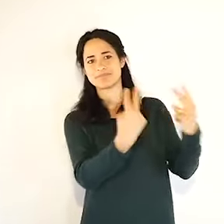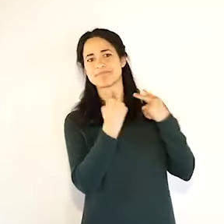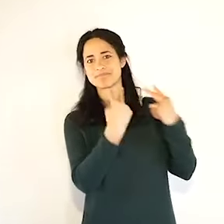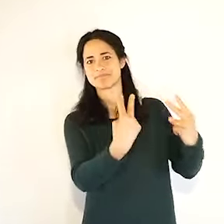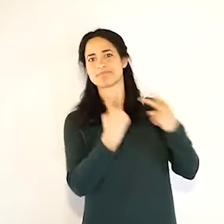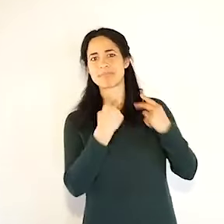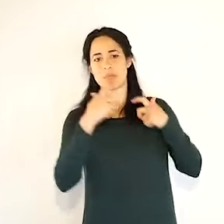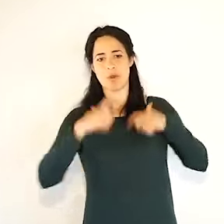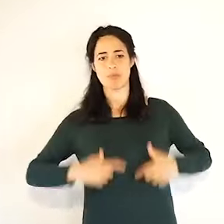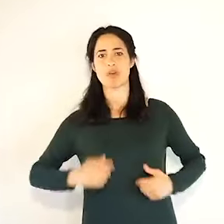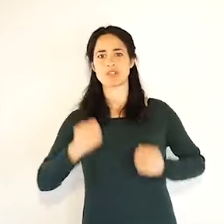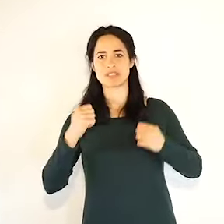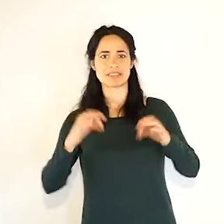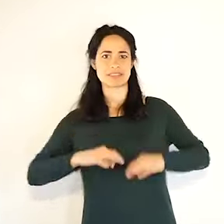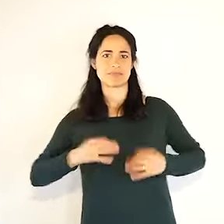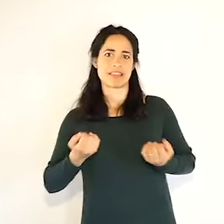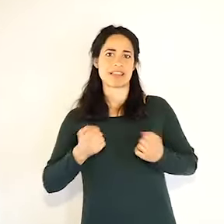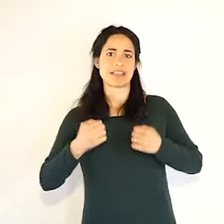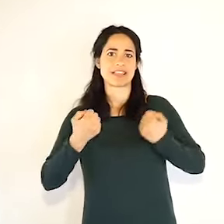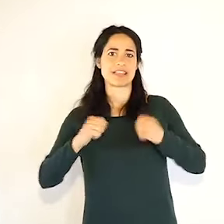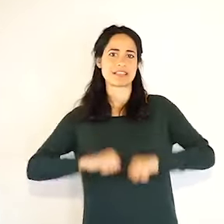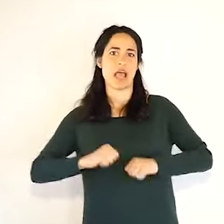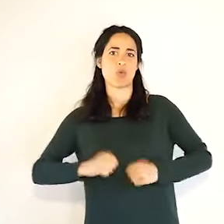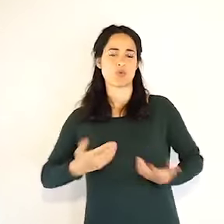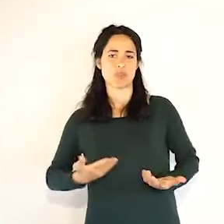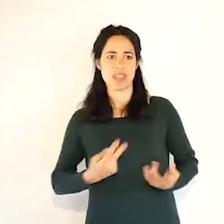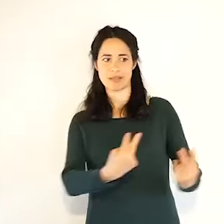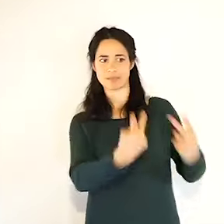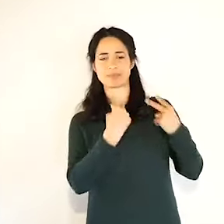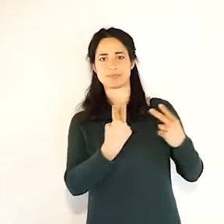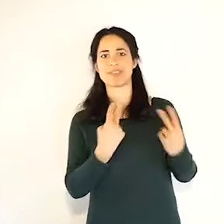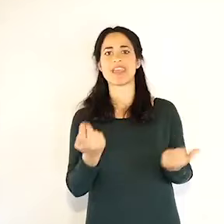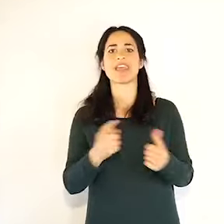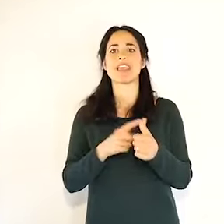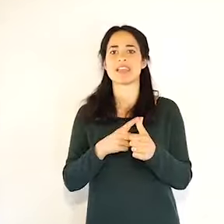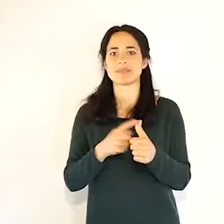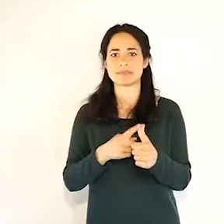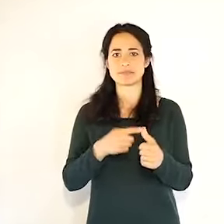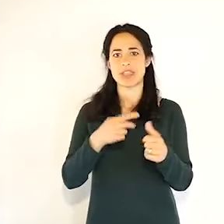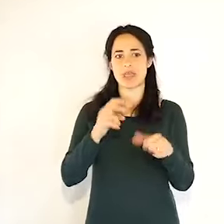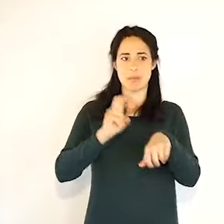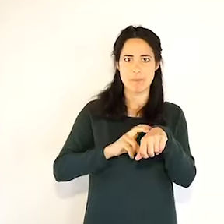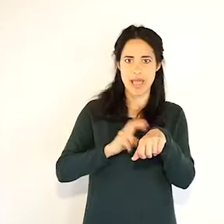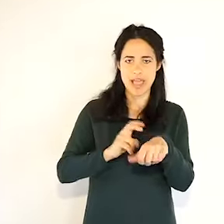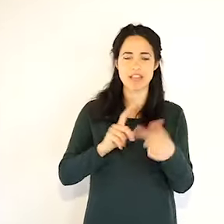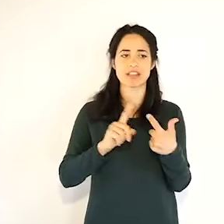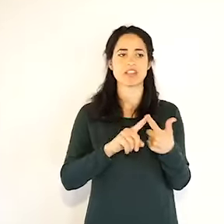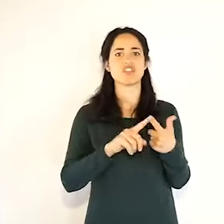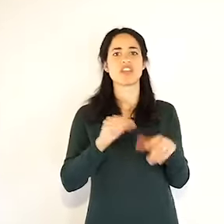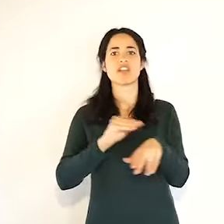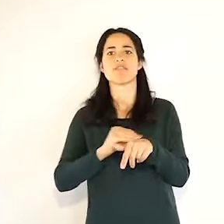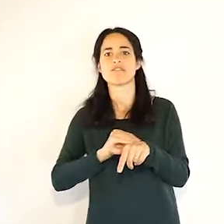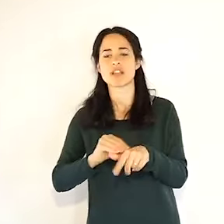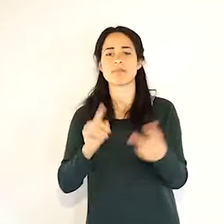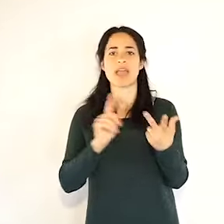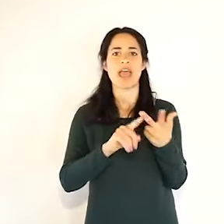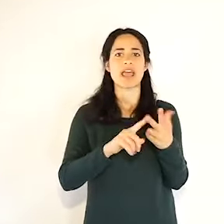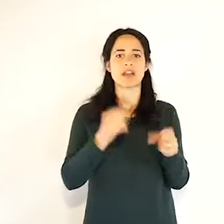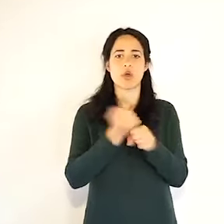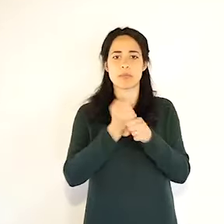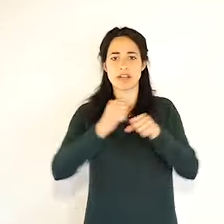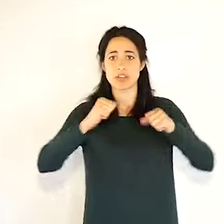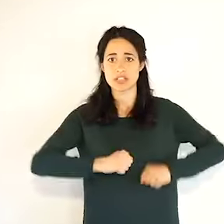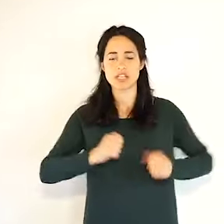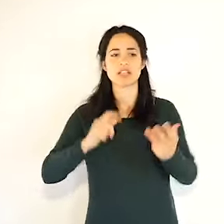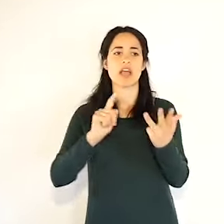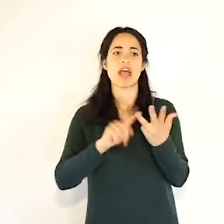salute quindi a tutte le forze dell'ordine e soprattutto in prima linea consentitemelo a tutti i medici gli infermieri gli operatori